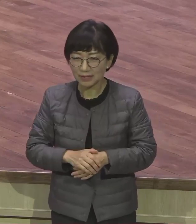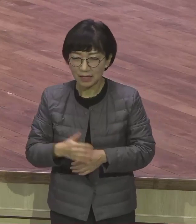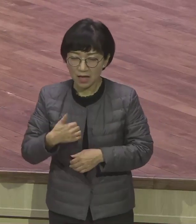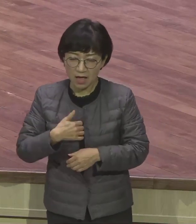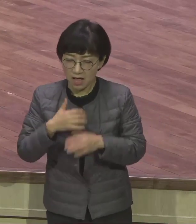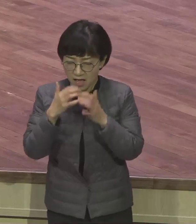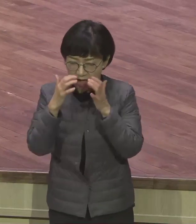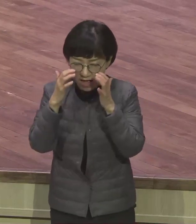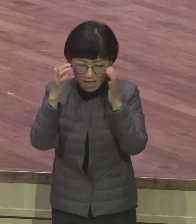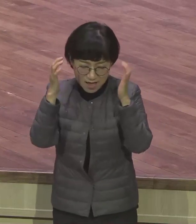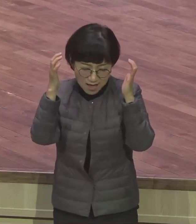얼마나 처절했던지